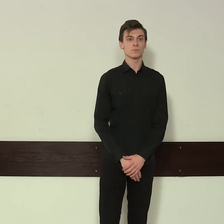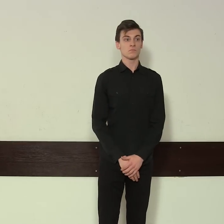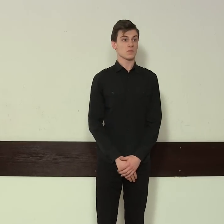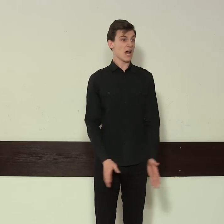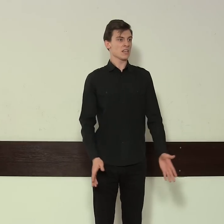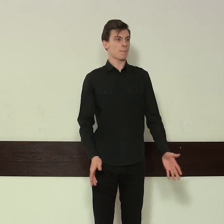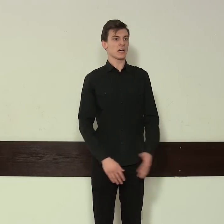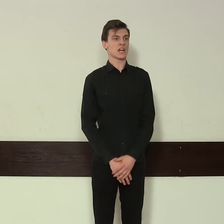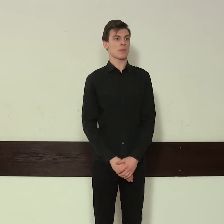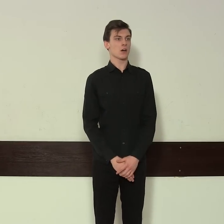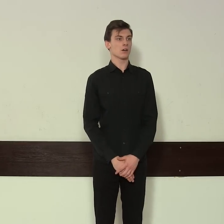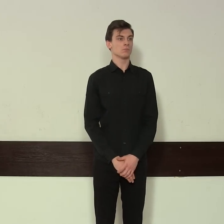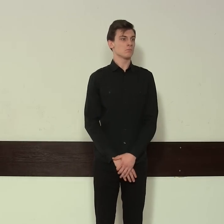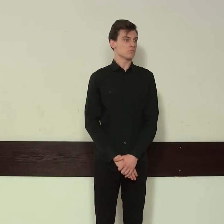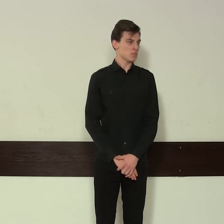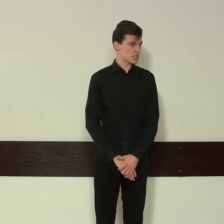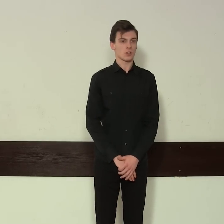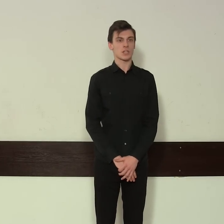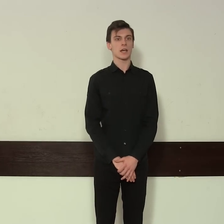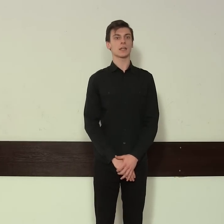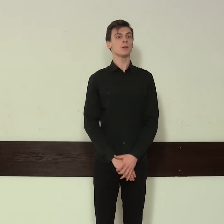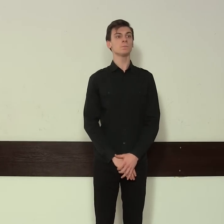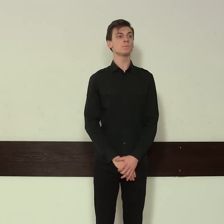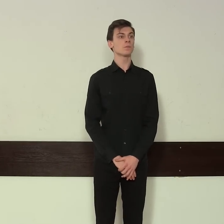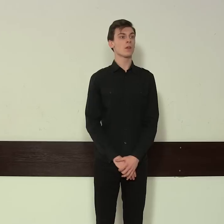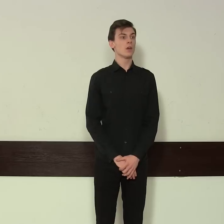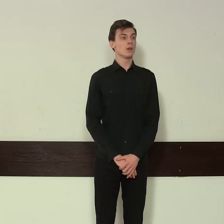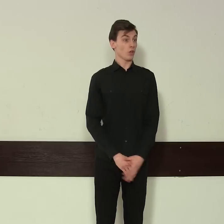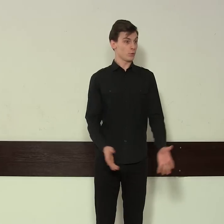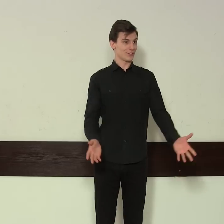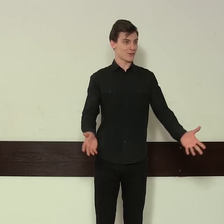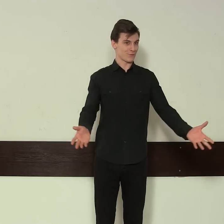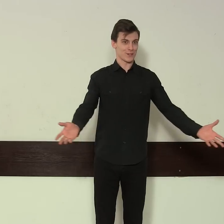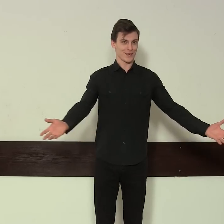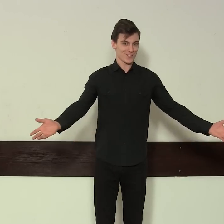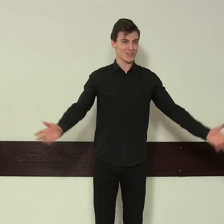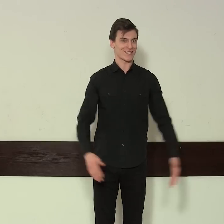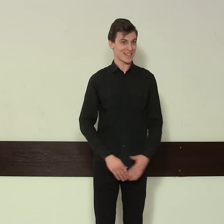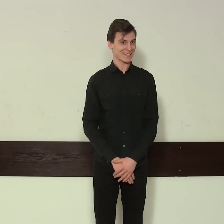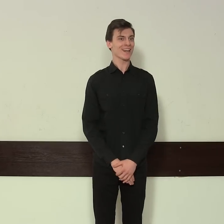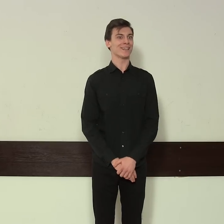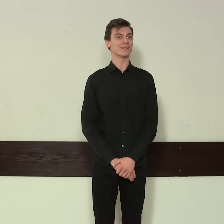Ja na pana hrabiego nie zanoszę skargi. To były tylko zwykłe, sąsiedzkie zatargi.